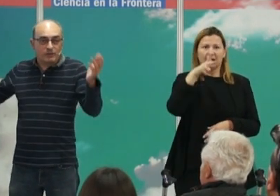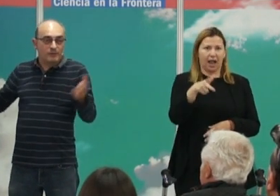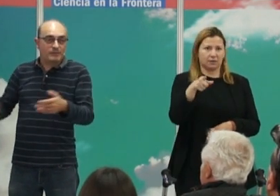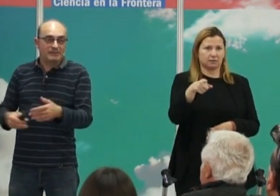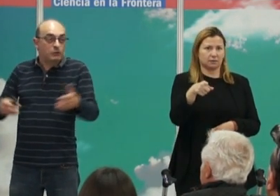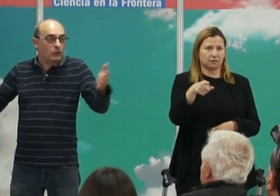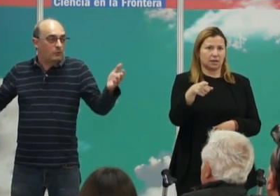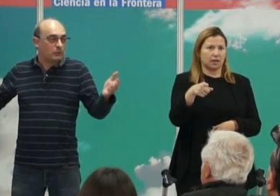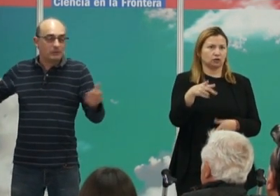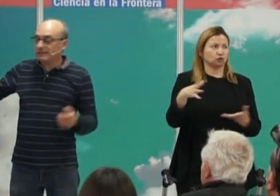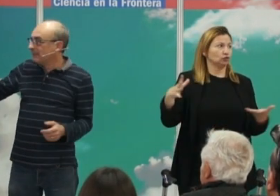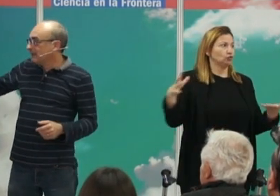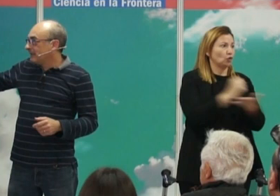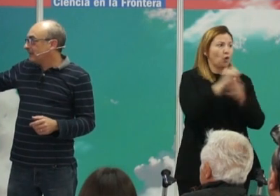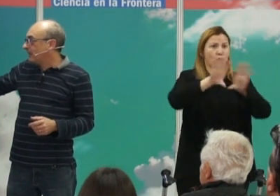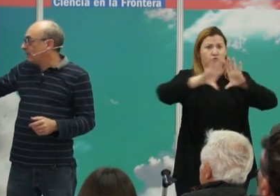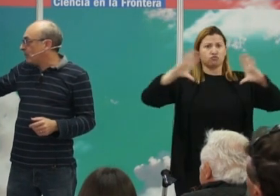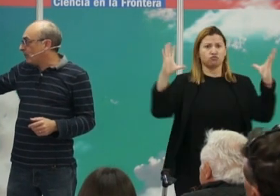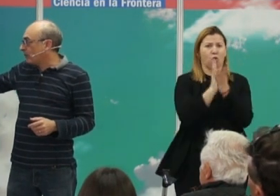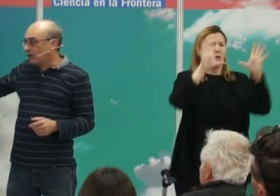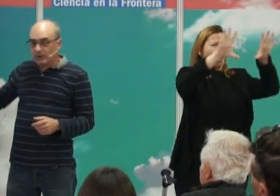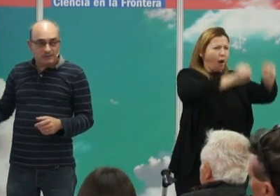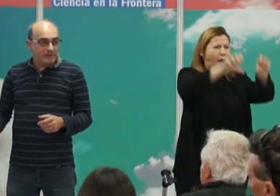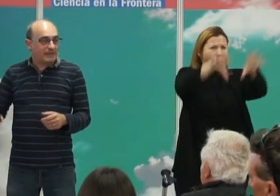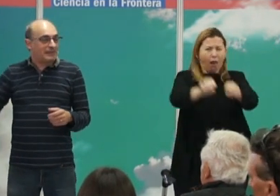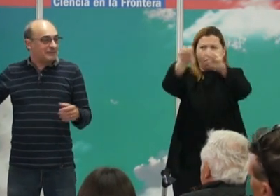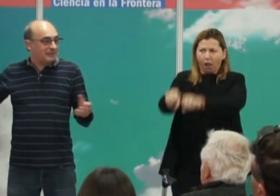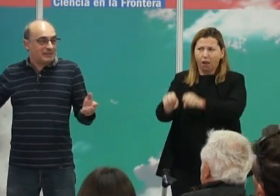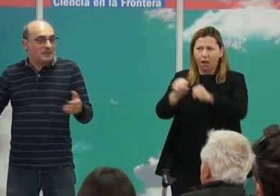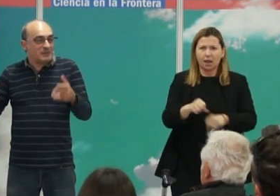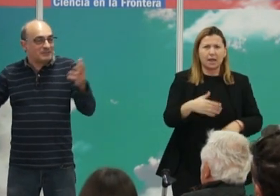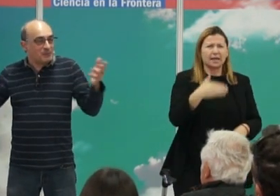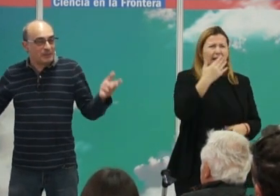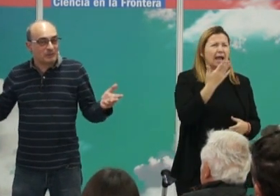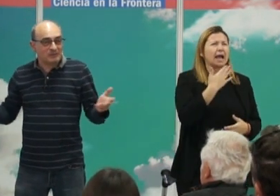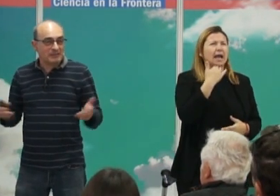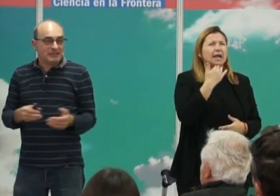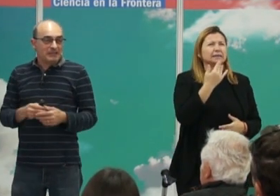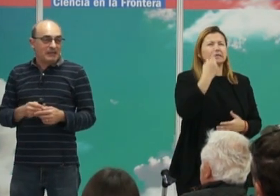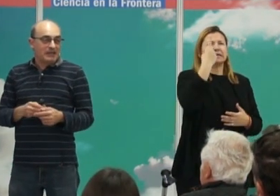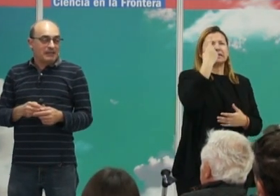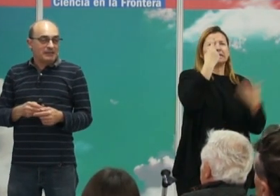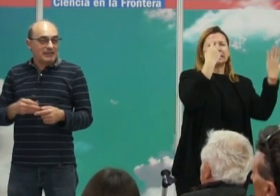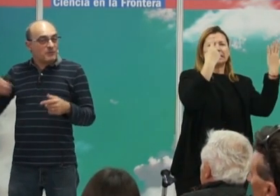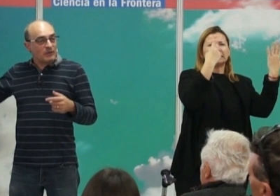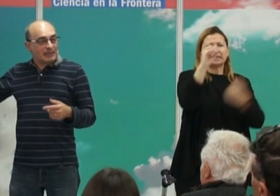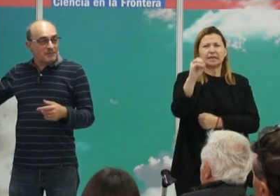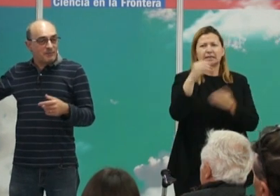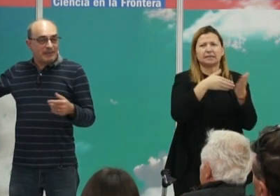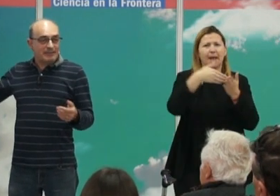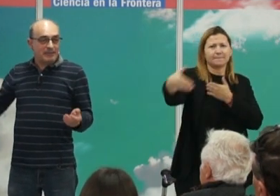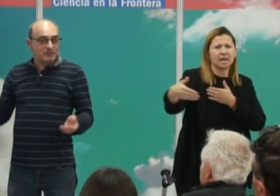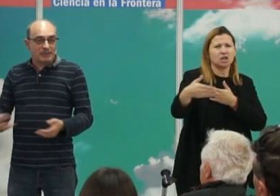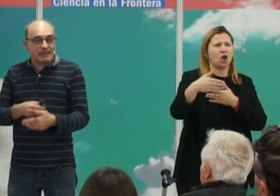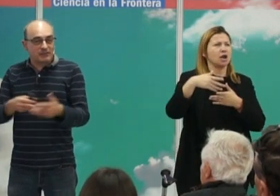conquistó casi todo el mundo provocó cerca de 60 millones de muertos cambió el